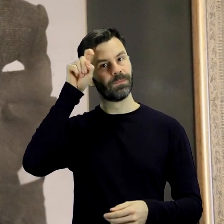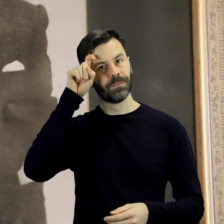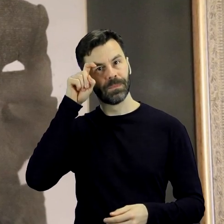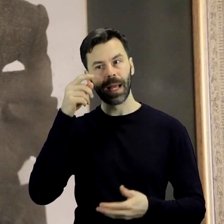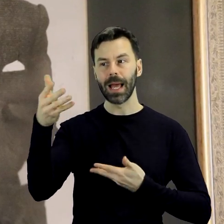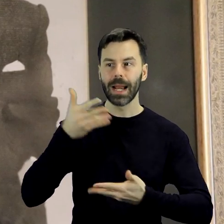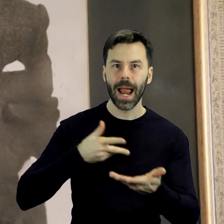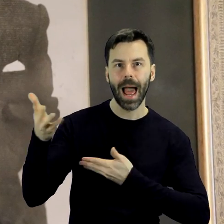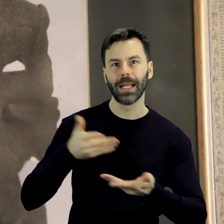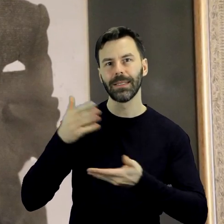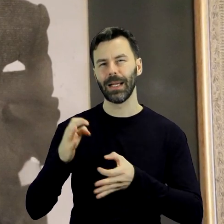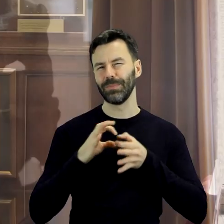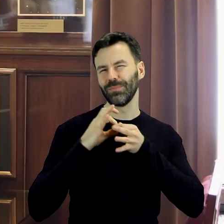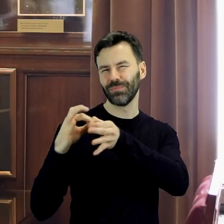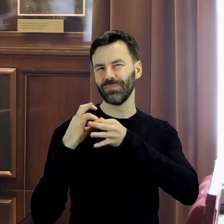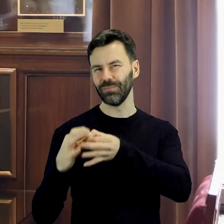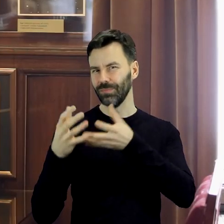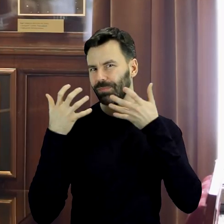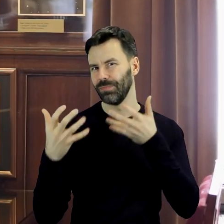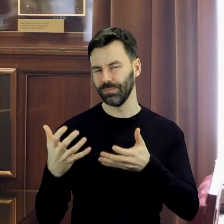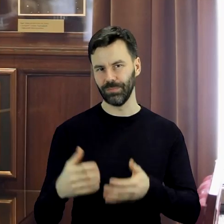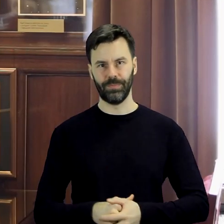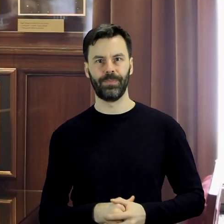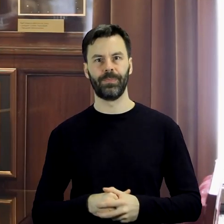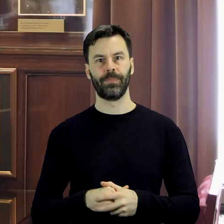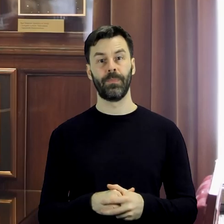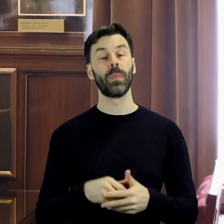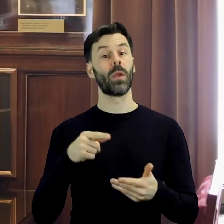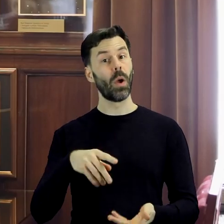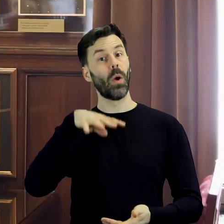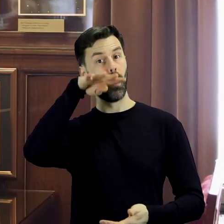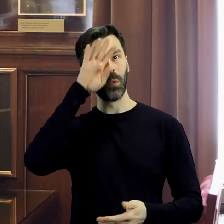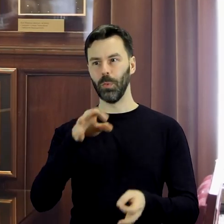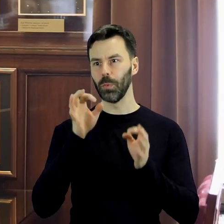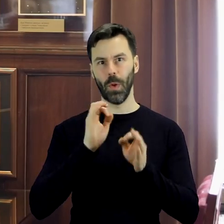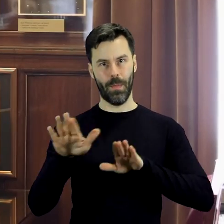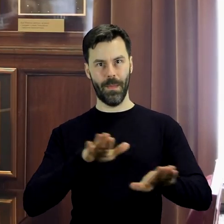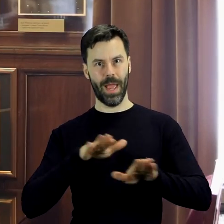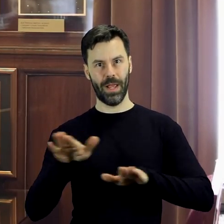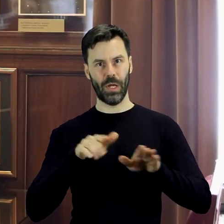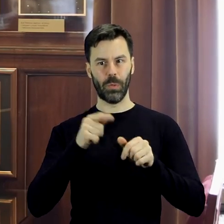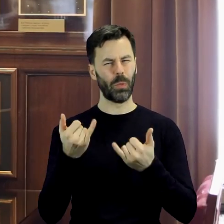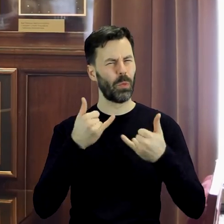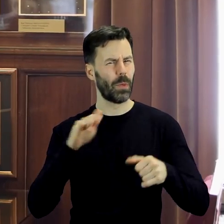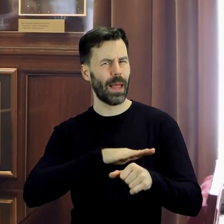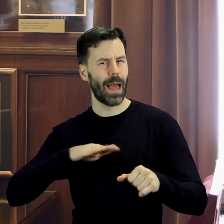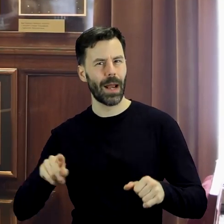dwoma sąsiadującymi narodami. Łódź była zatem dla Karla Dedecjusa szczególnym miejscem, którego